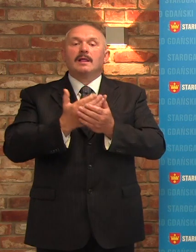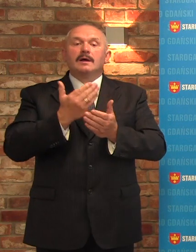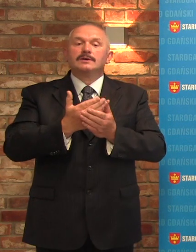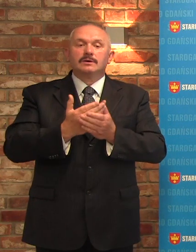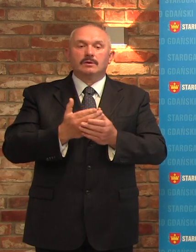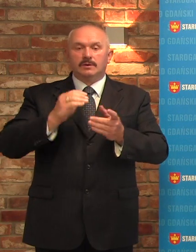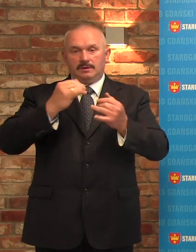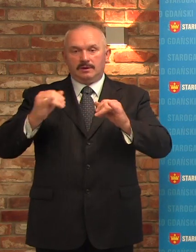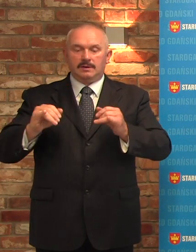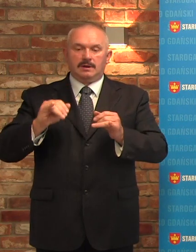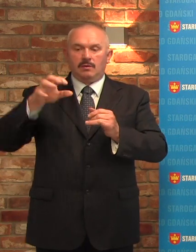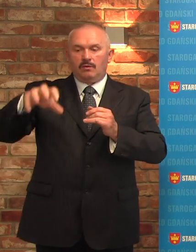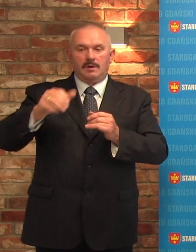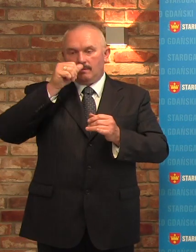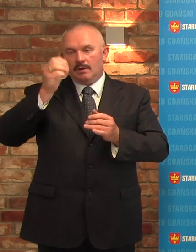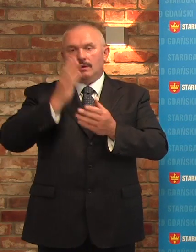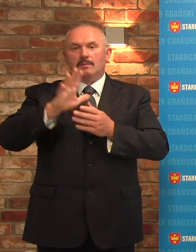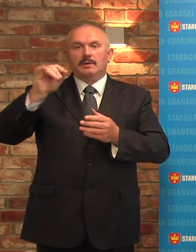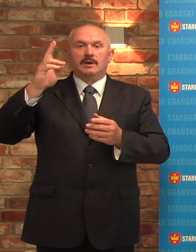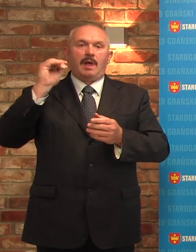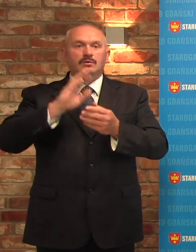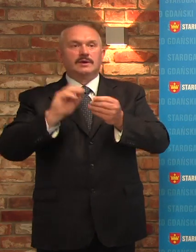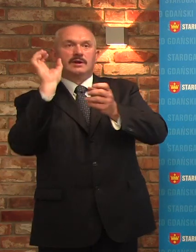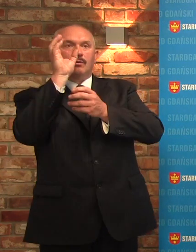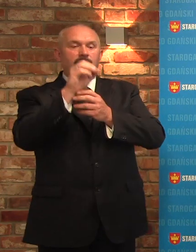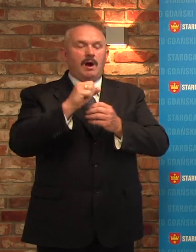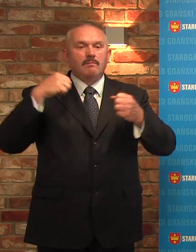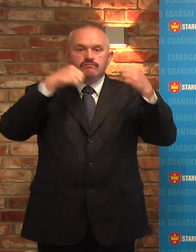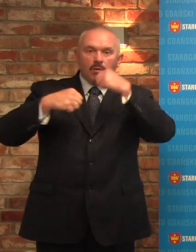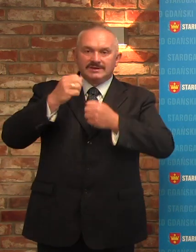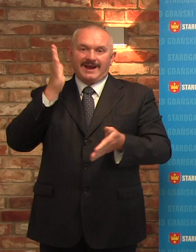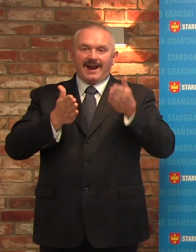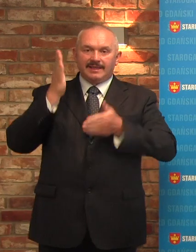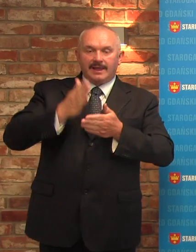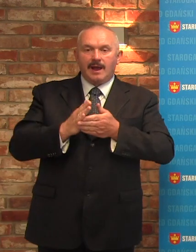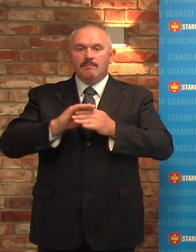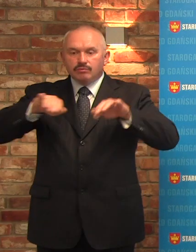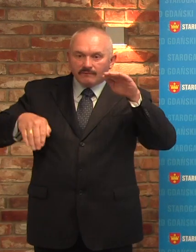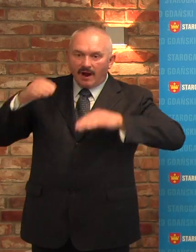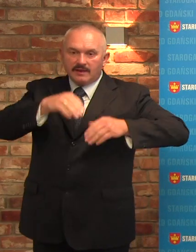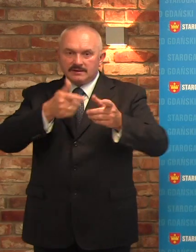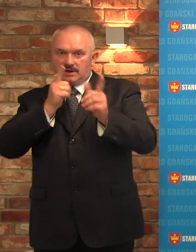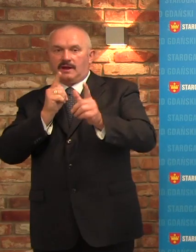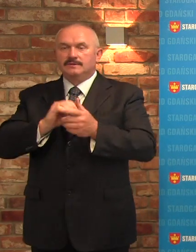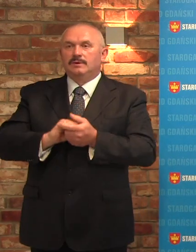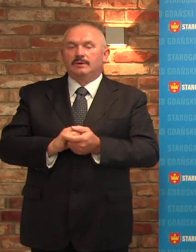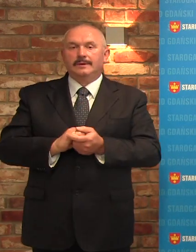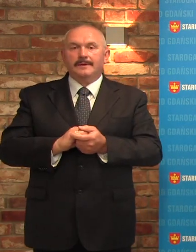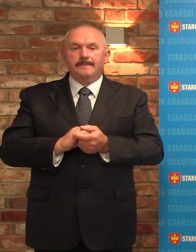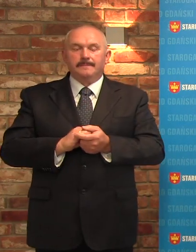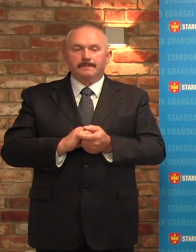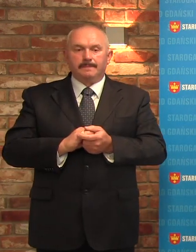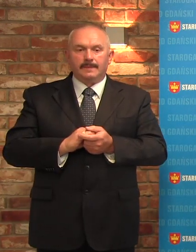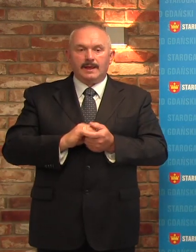piłkę nożną w innym klubie, w siatkówce, akrobatyce, boks, karate, pływanie, strzelectwo. Tutaj nie ma odpowiedzi. To są tylko po prostu